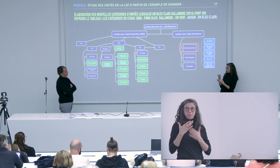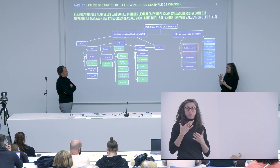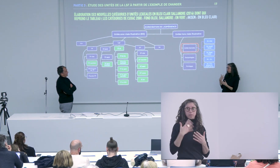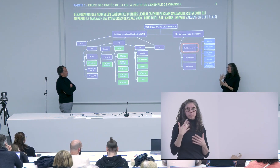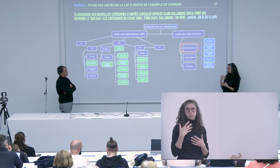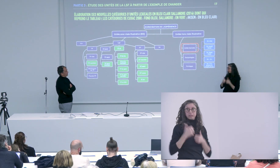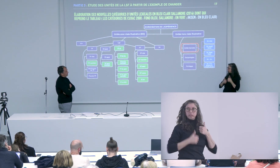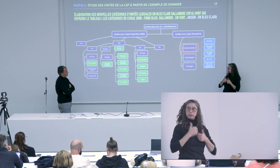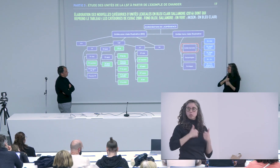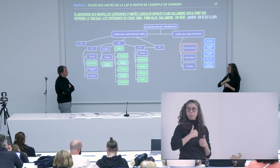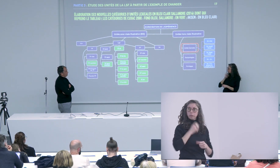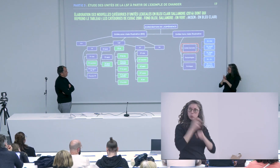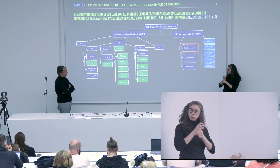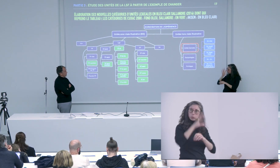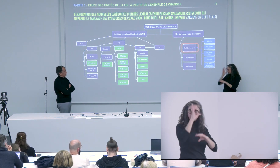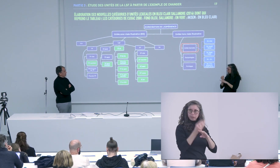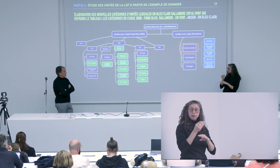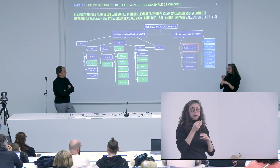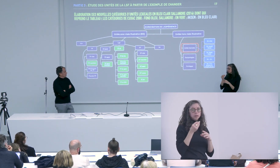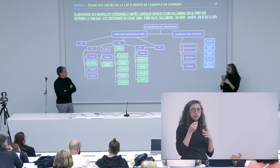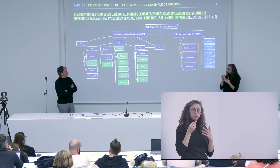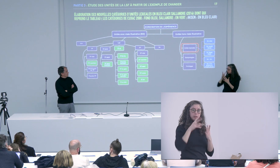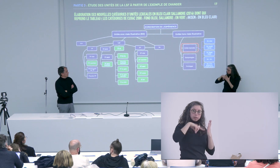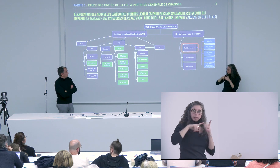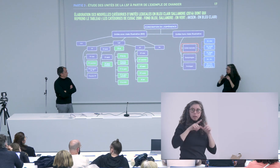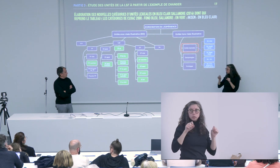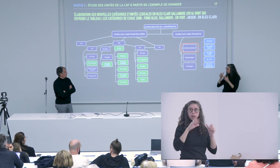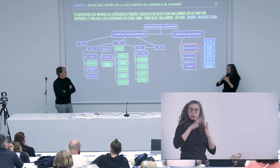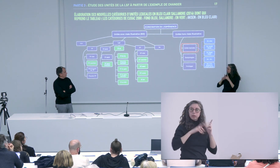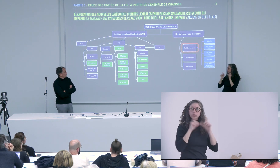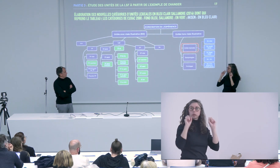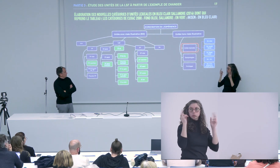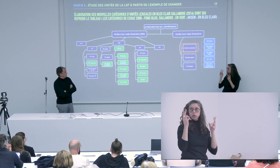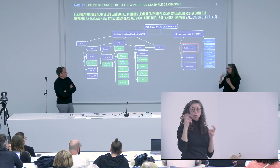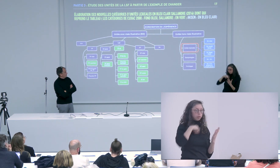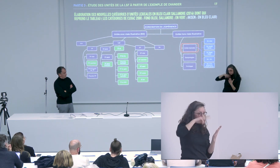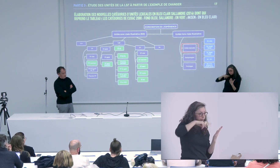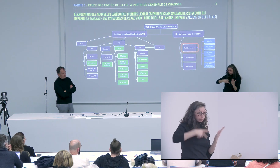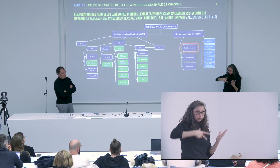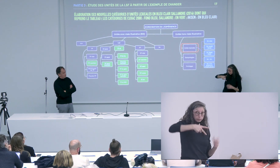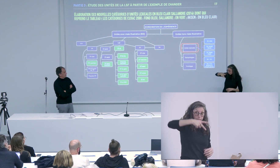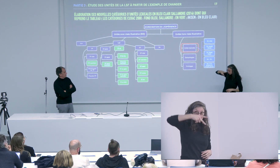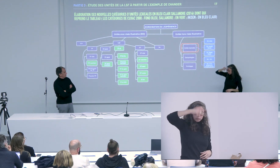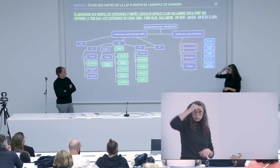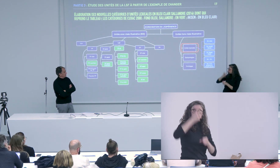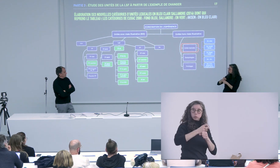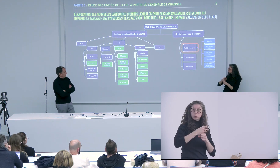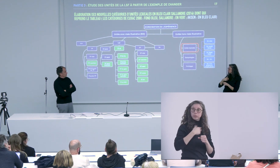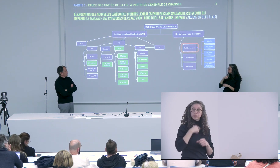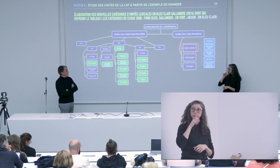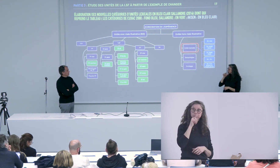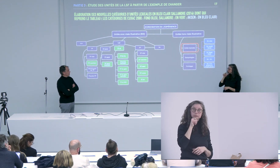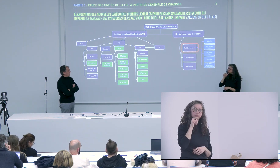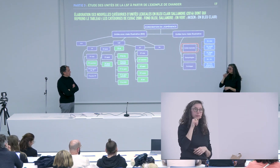effectivement je l'ai trouvé il y a ce modèle que j'ai trouvé intéressant et c'était dur pour moi de rentrer dans ce modèle mais